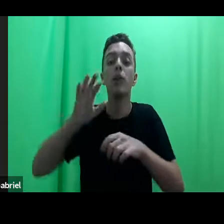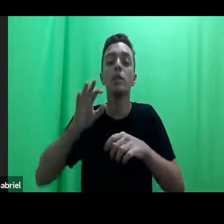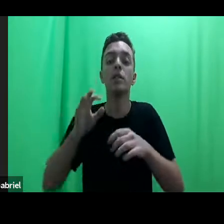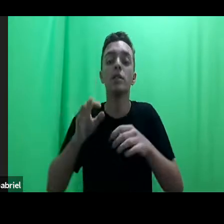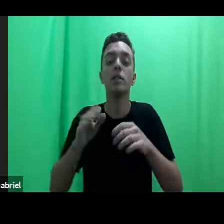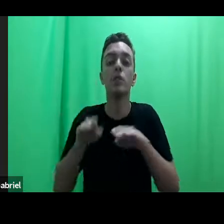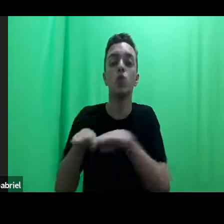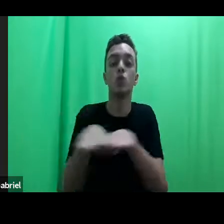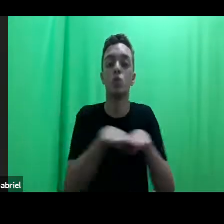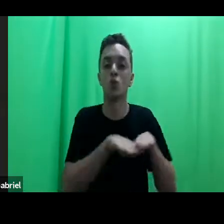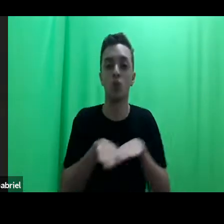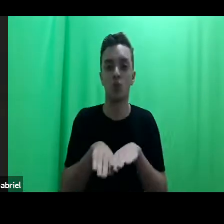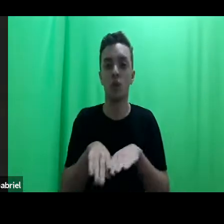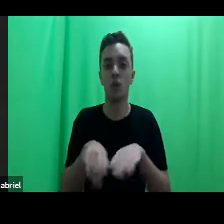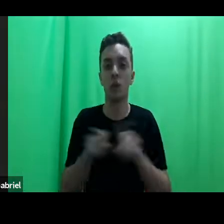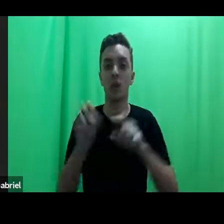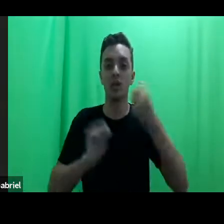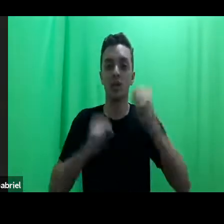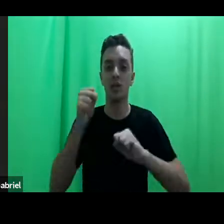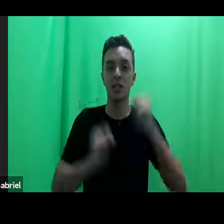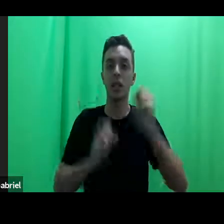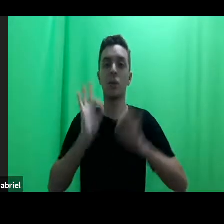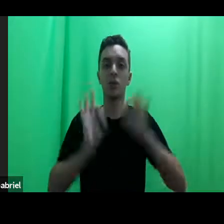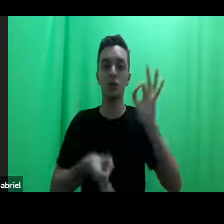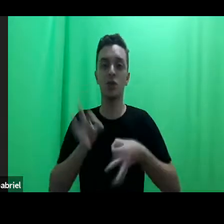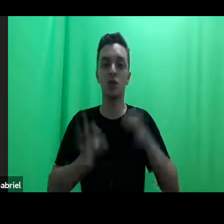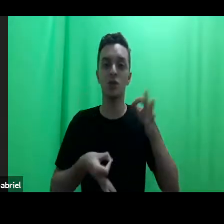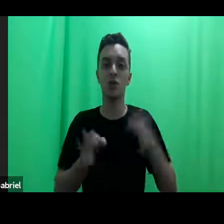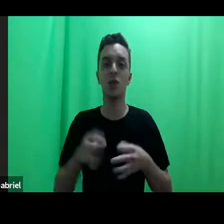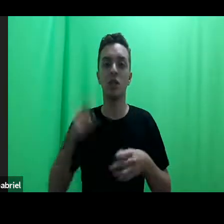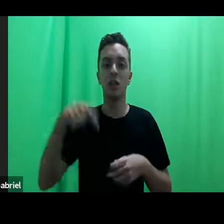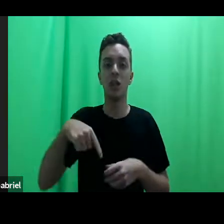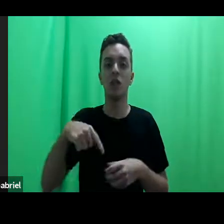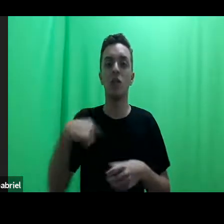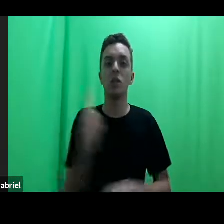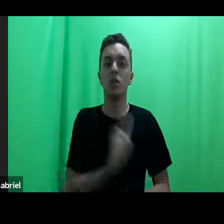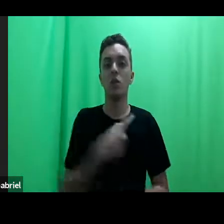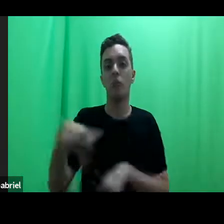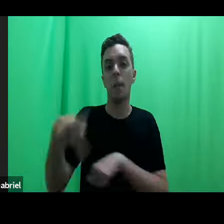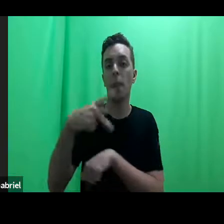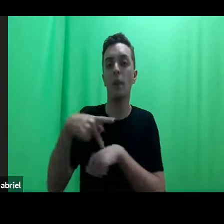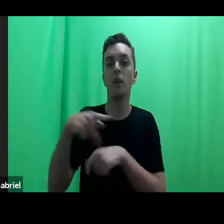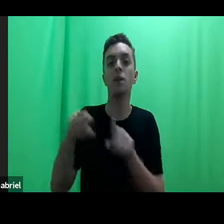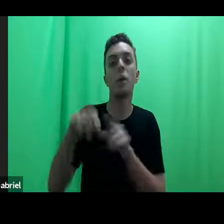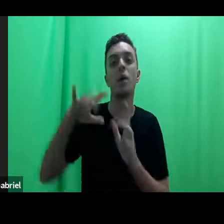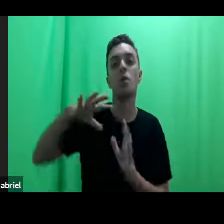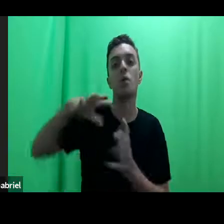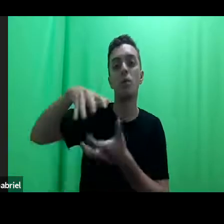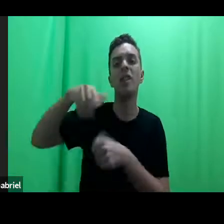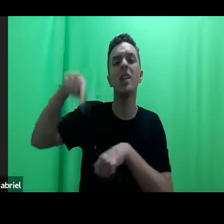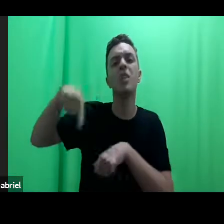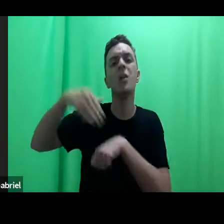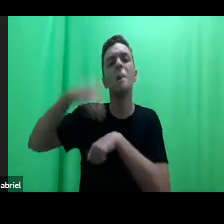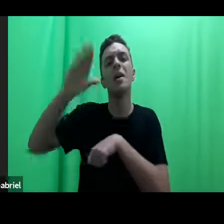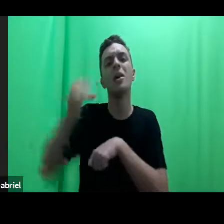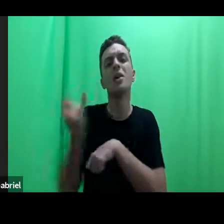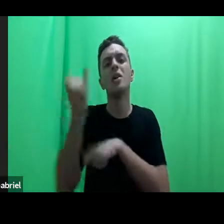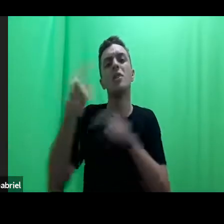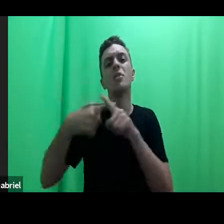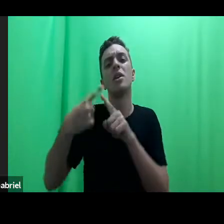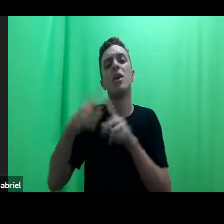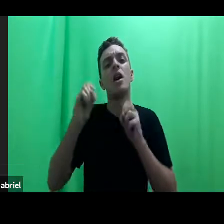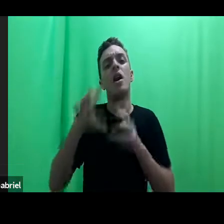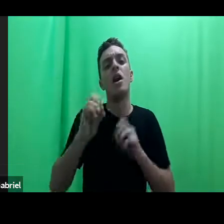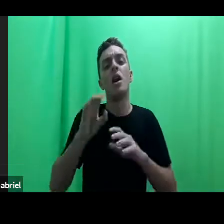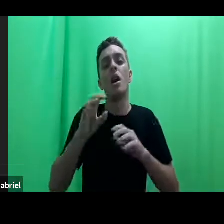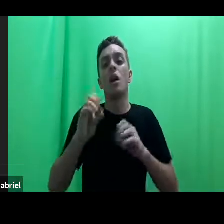jurídico de justiça. Isso é ainda mais importante num contexto em que sabemos que a educação jurídica nas